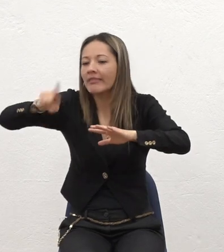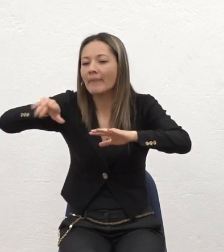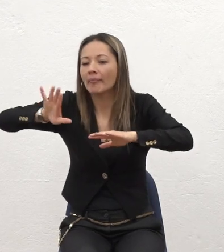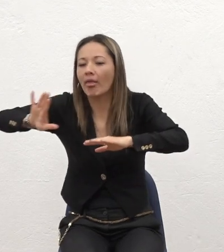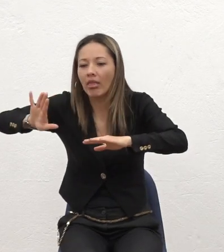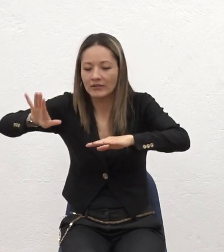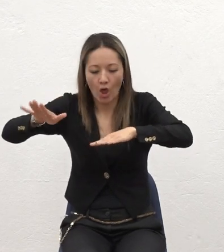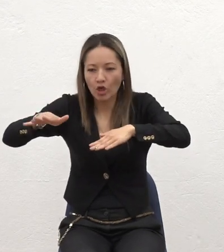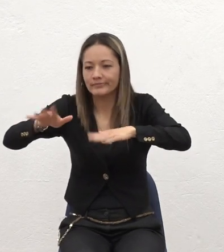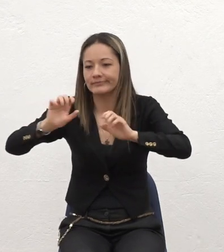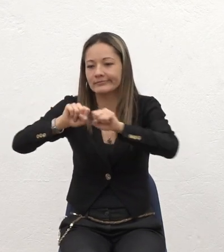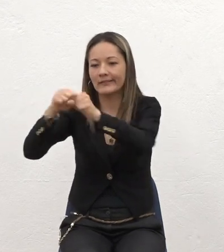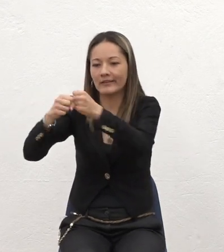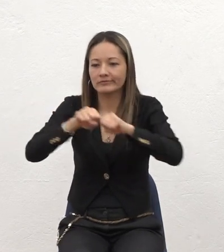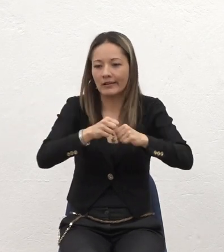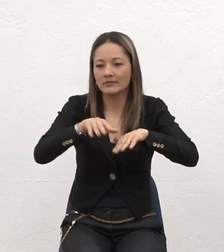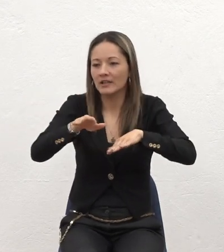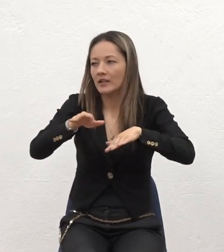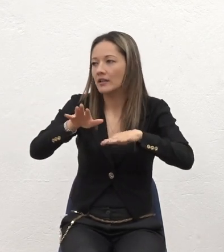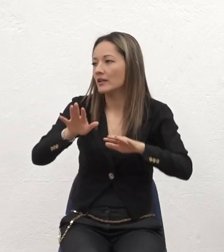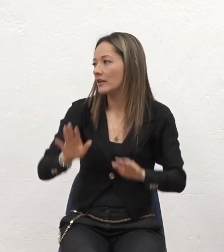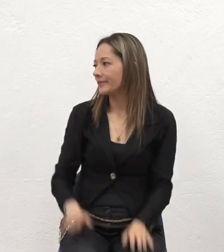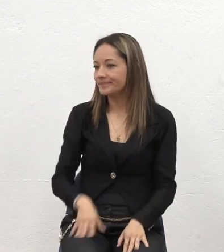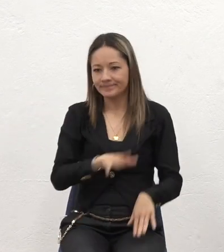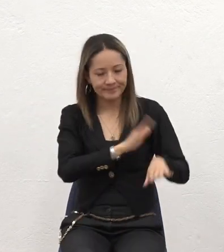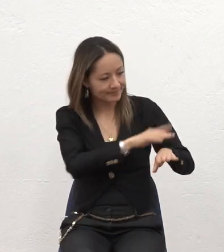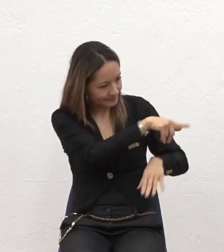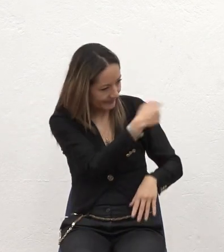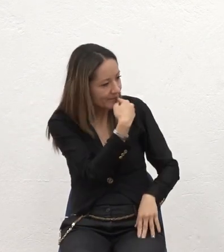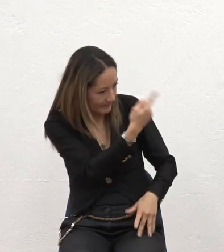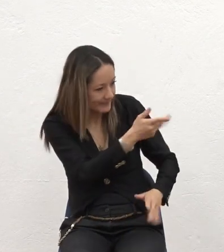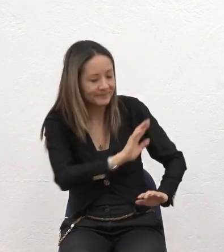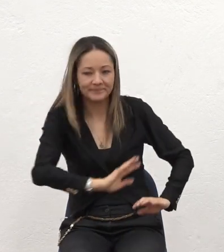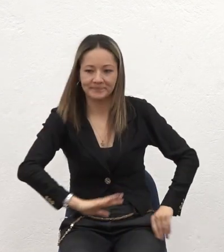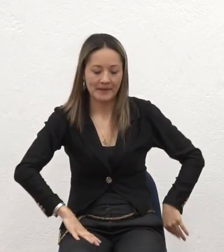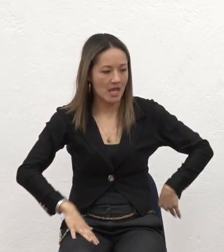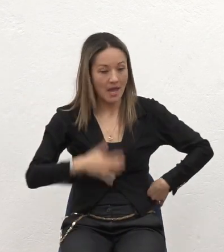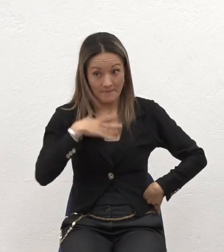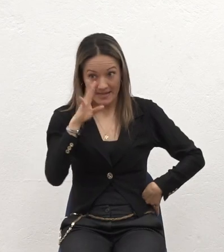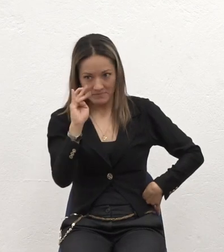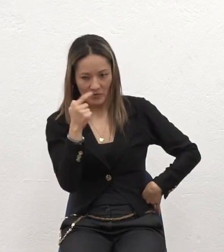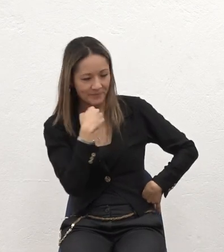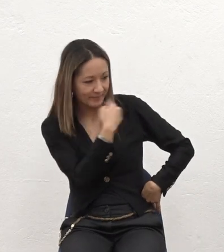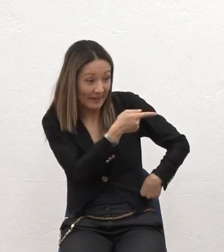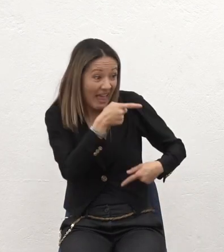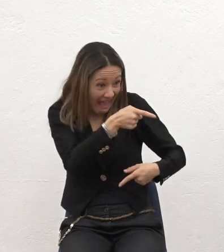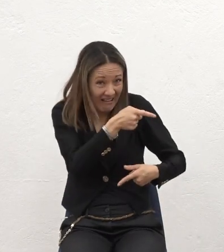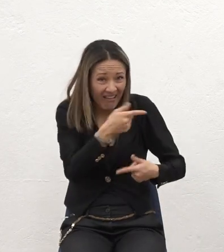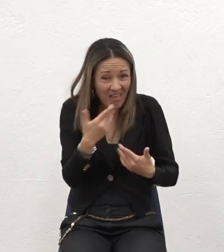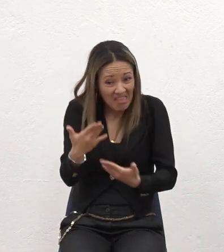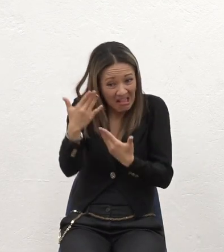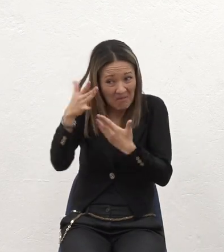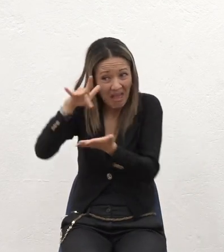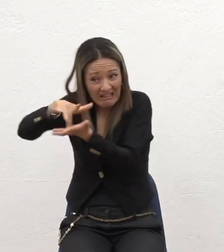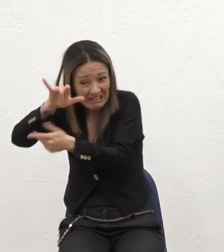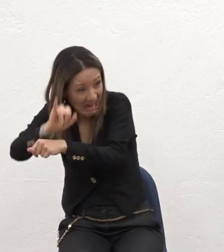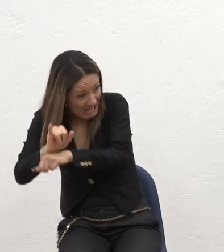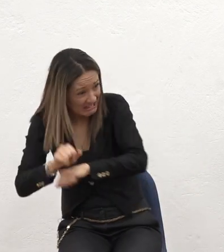Y yo le decía Yo le decía Vanesa Vea Esos son los beneficios De ir a la iglesia ¿Pareces hoy? No pues